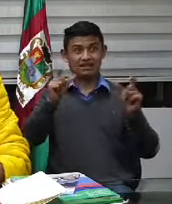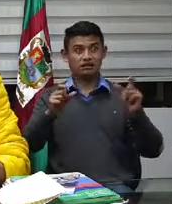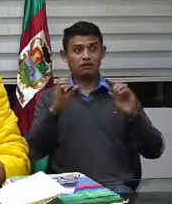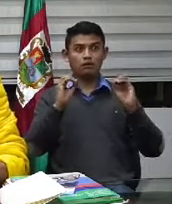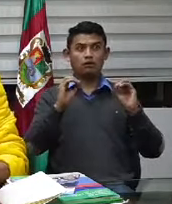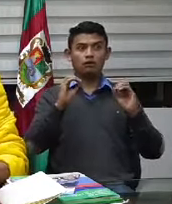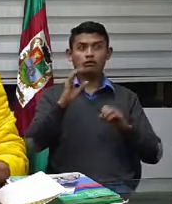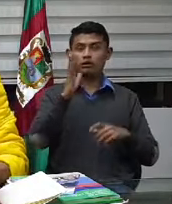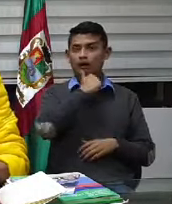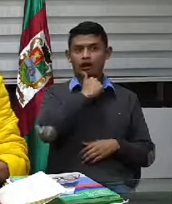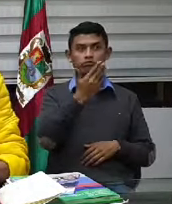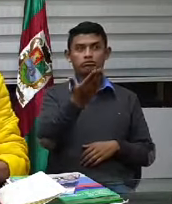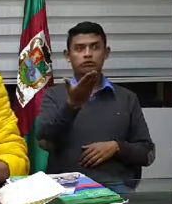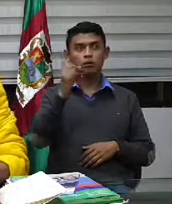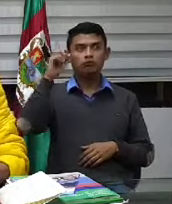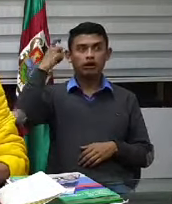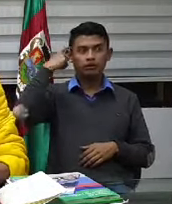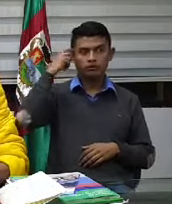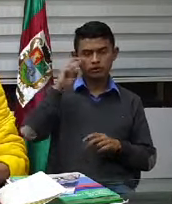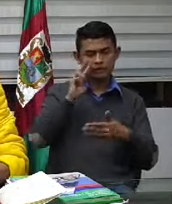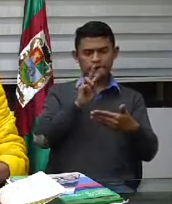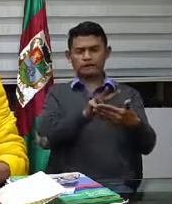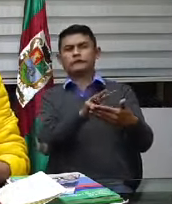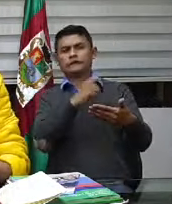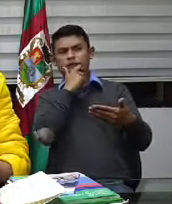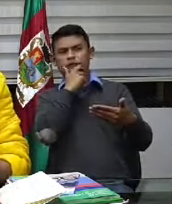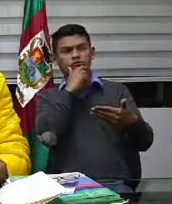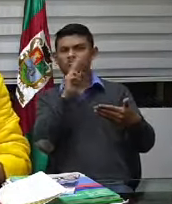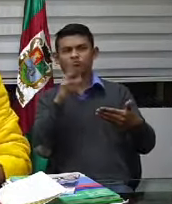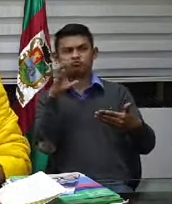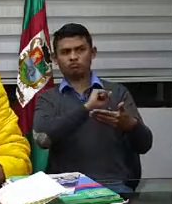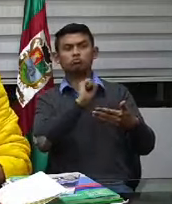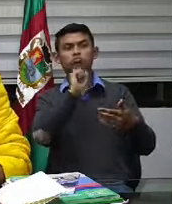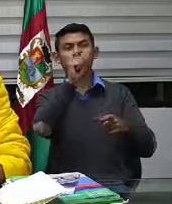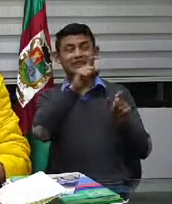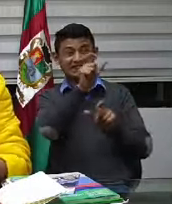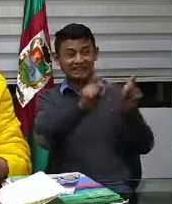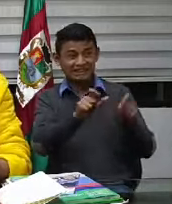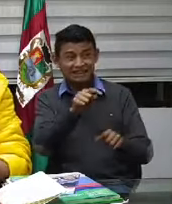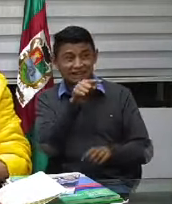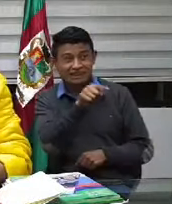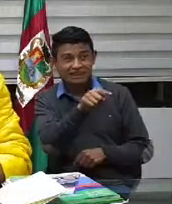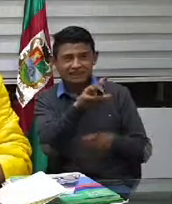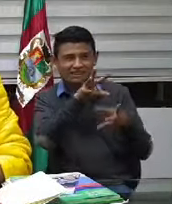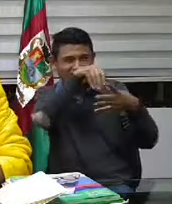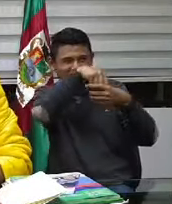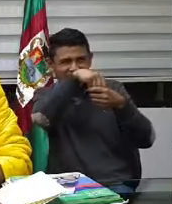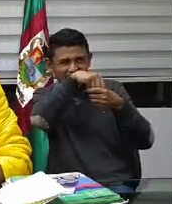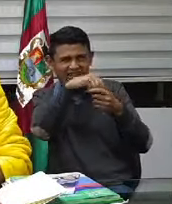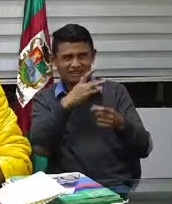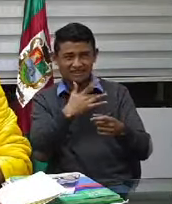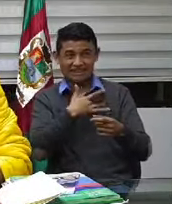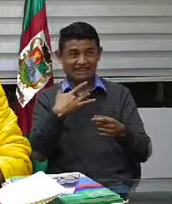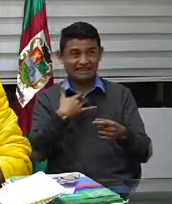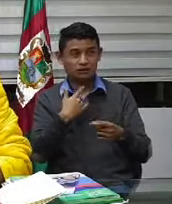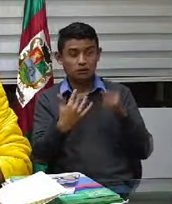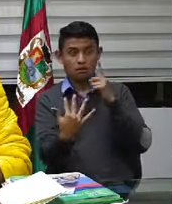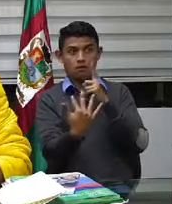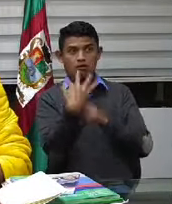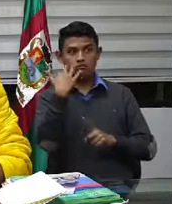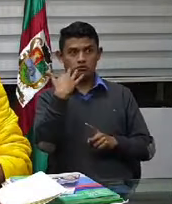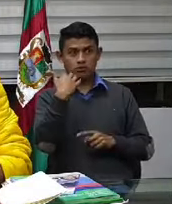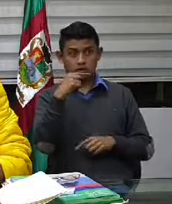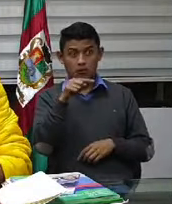pero el gobierno nacional dentro de este decreto 538 que los invito también a que lo revisen que los invito a que todo el personal sanitario lo